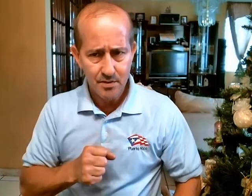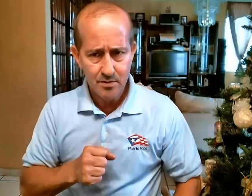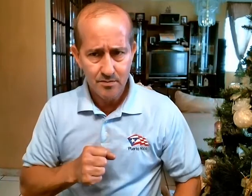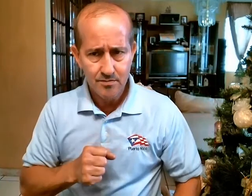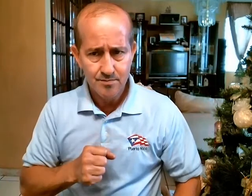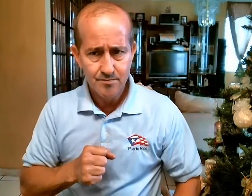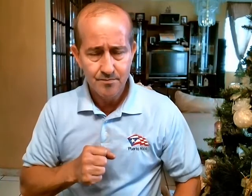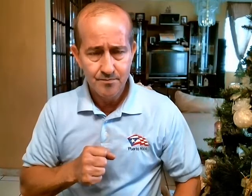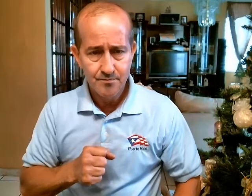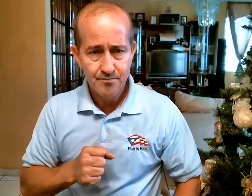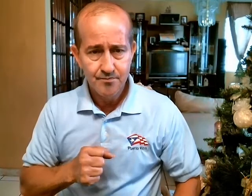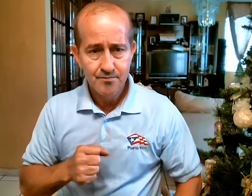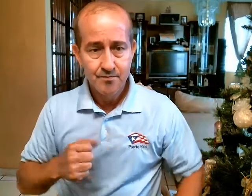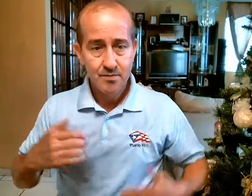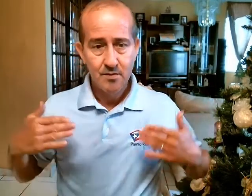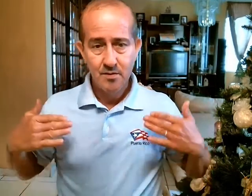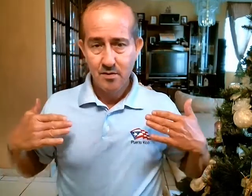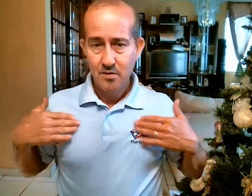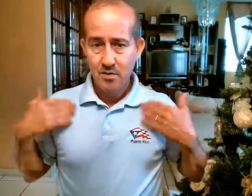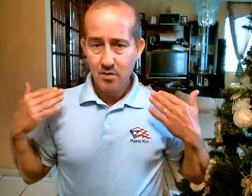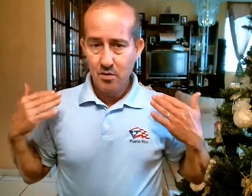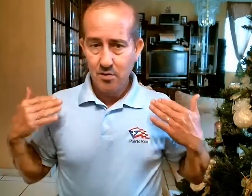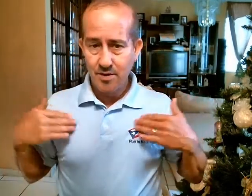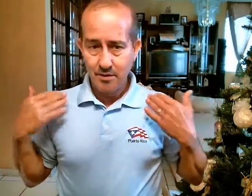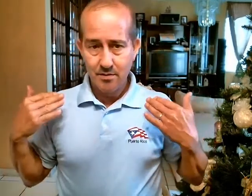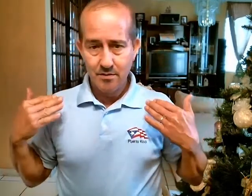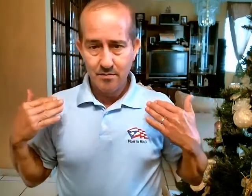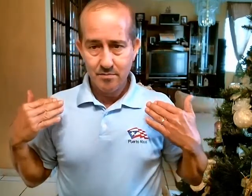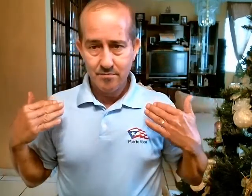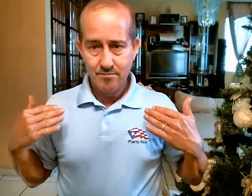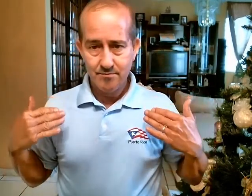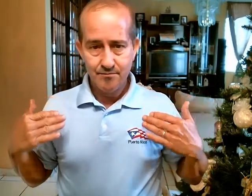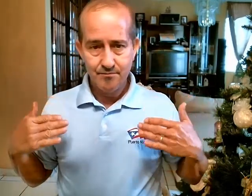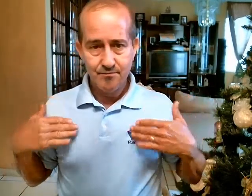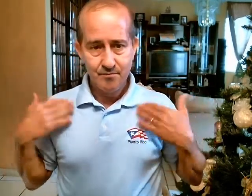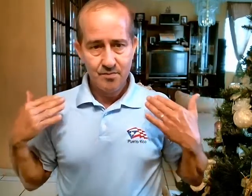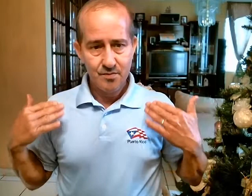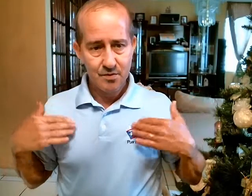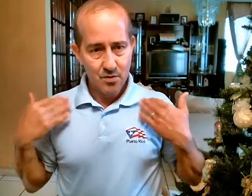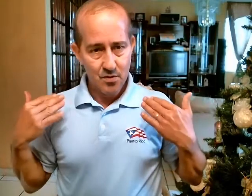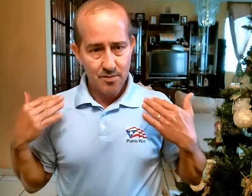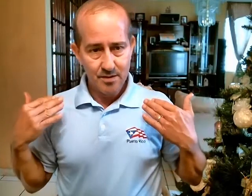Viejo Joven Joven